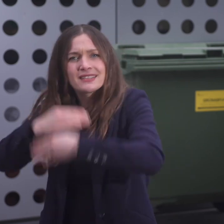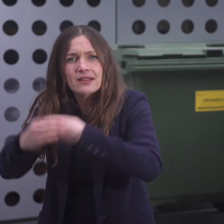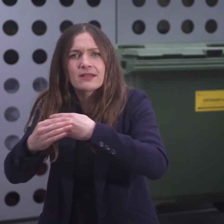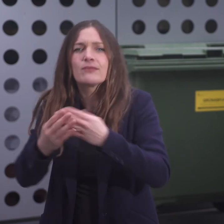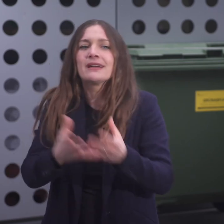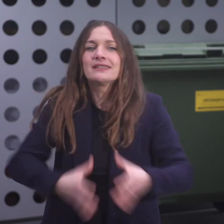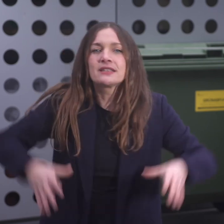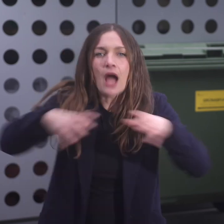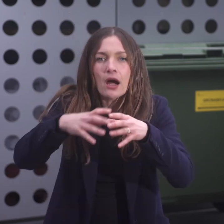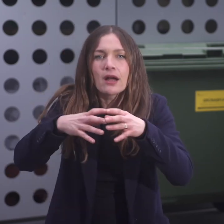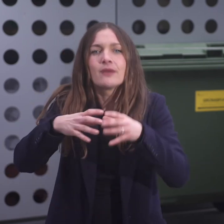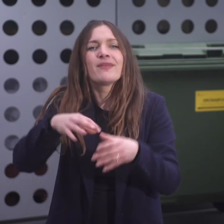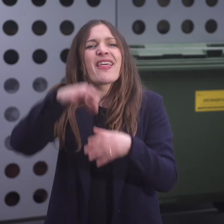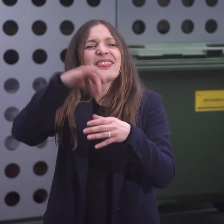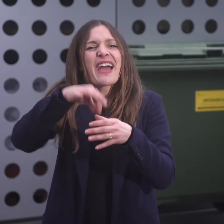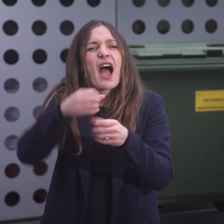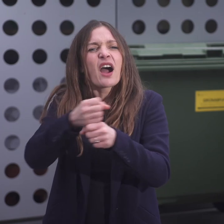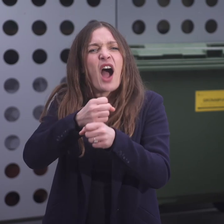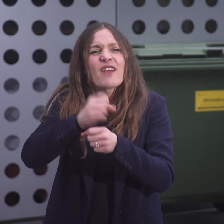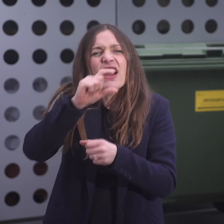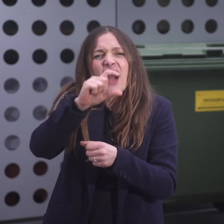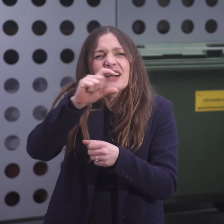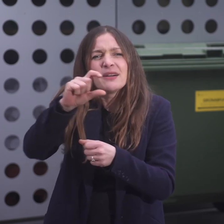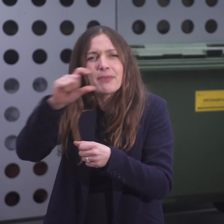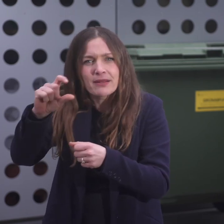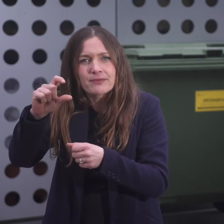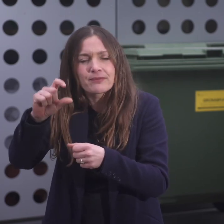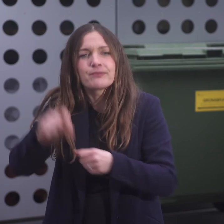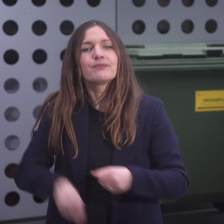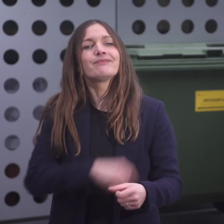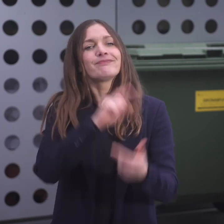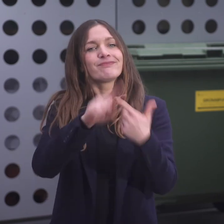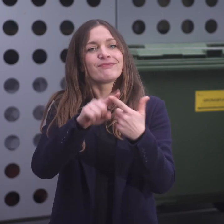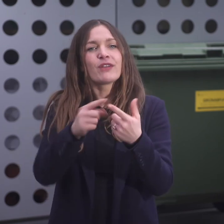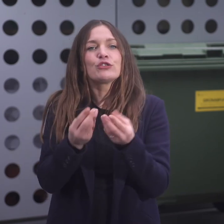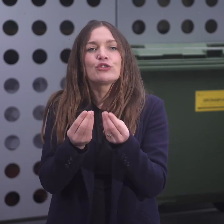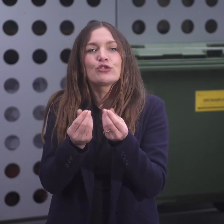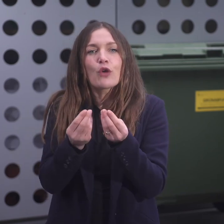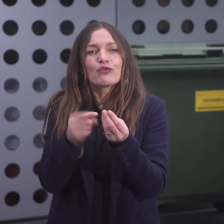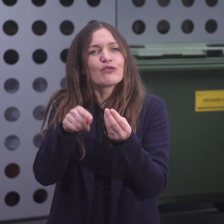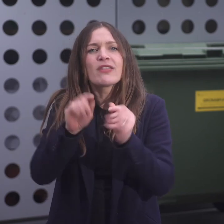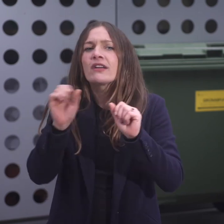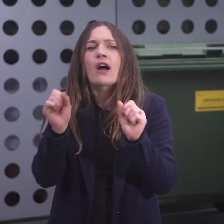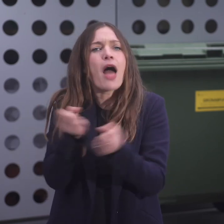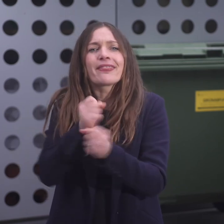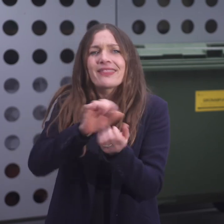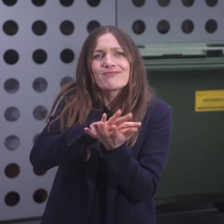Säcke und Verpackungen aus Papier, verpackte Lebensmittel, Tee- und Kaffeekapseln aus